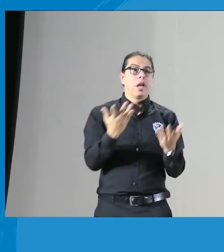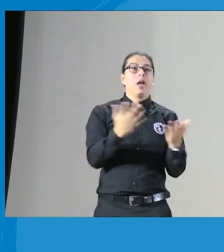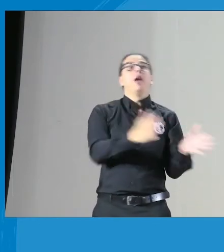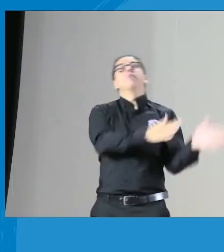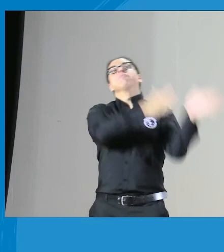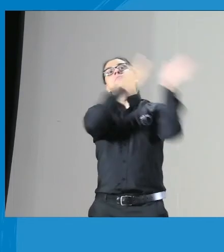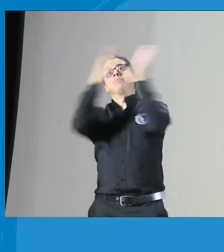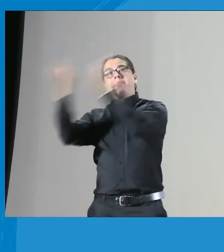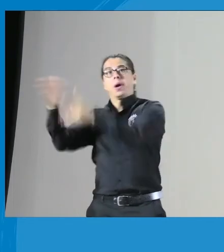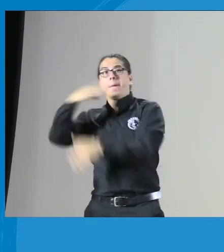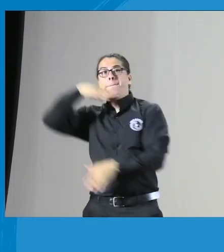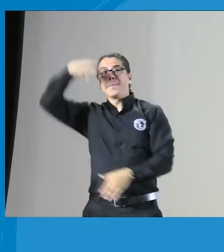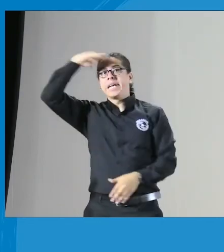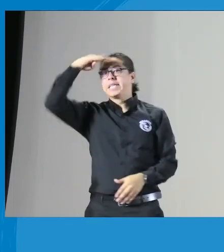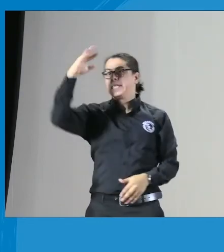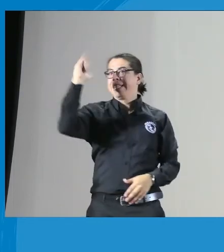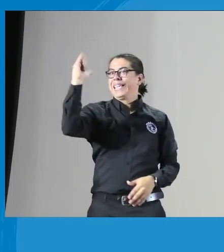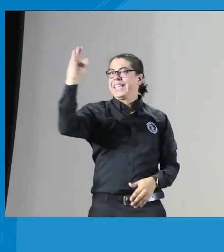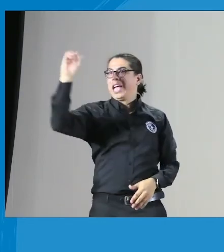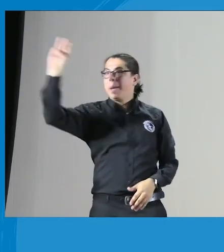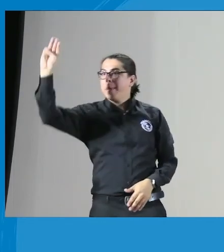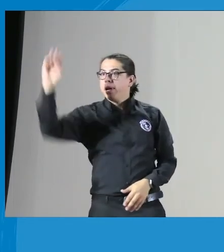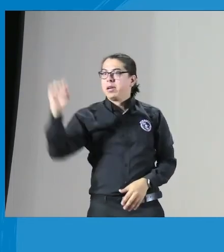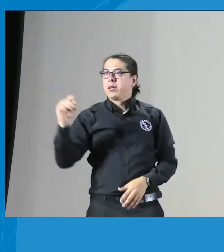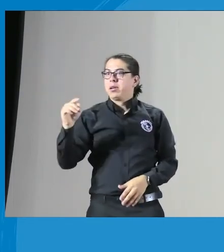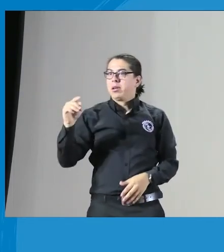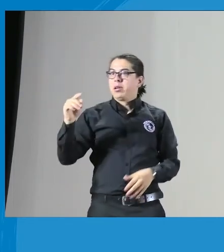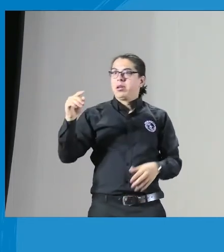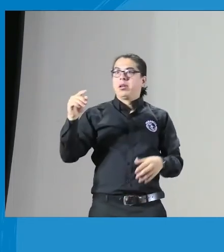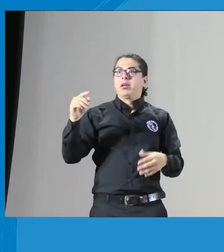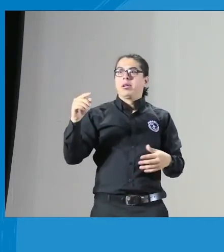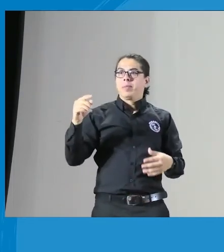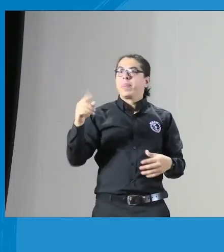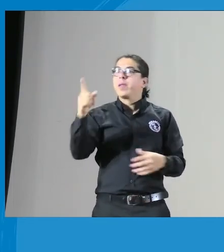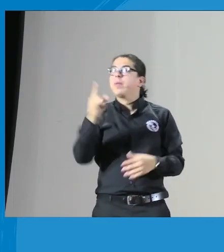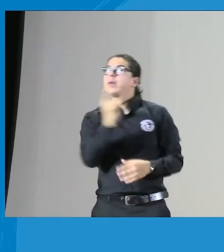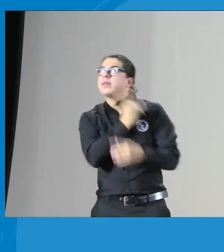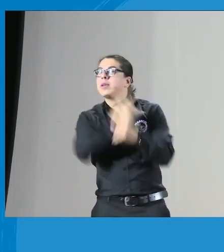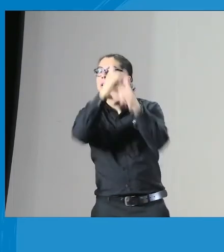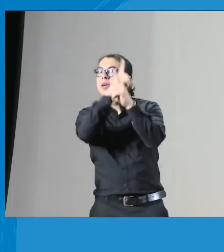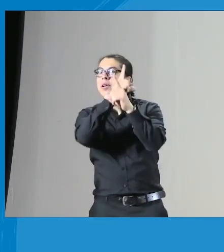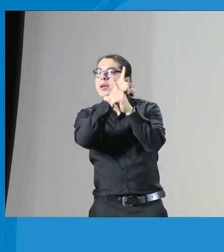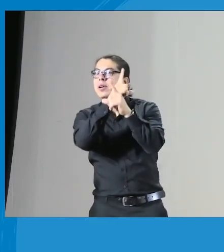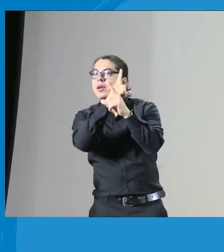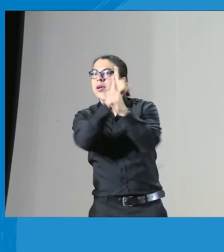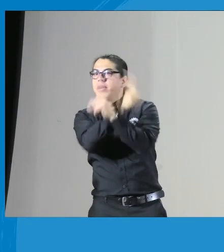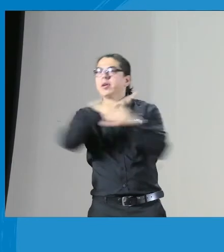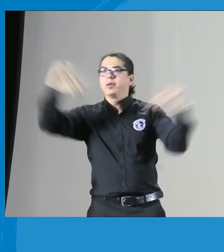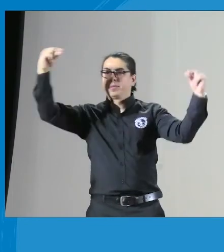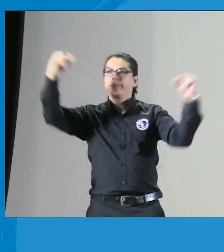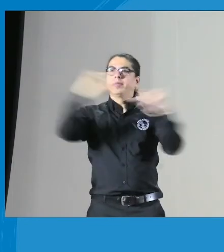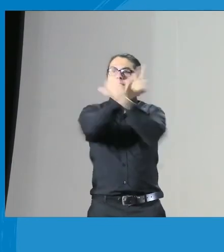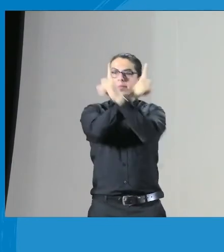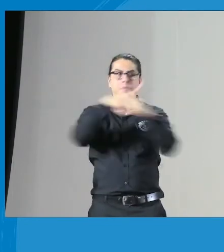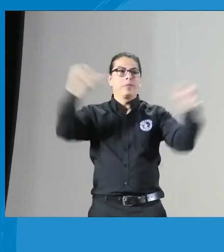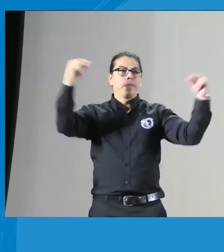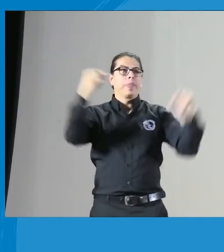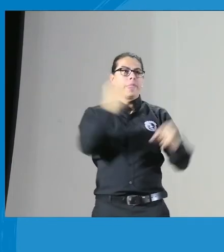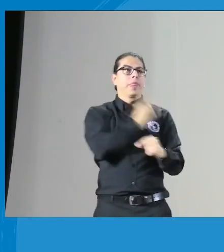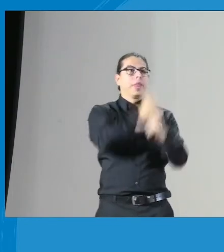también encontramos la Universidad del Bosque en Medellín está el ITE ¿cómo la señalaba? gracias